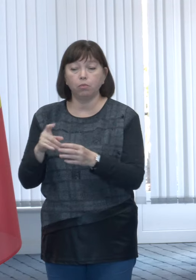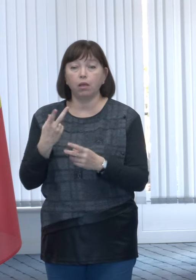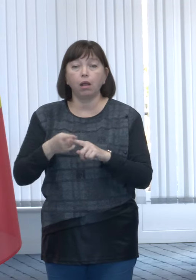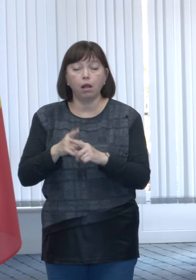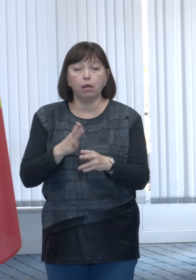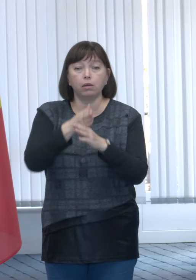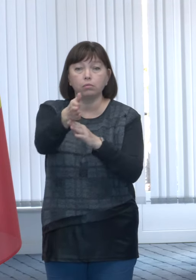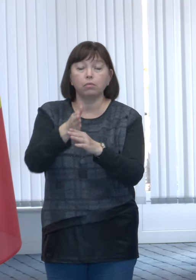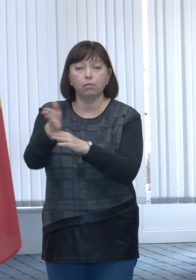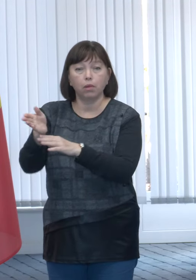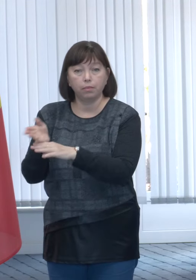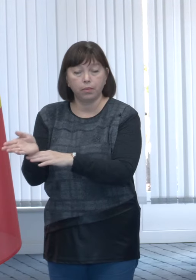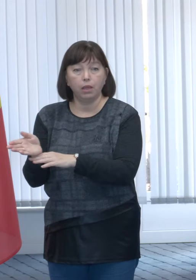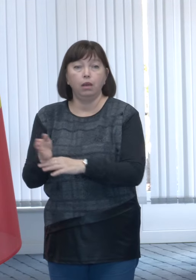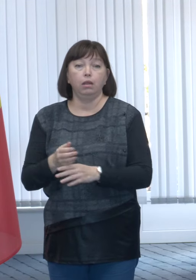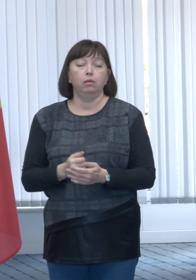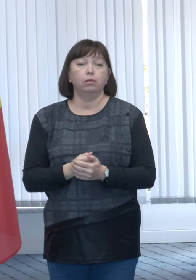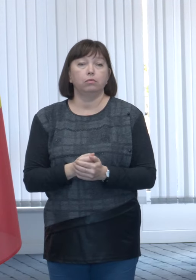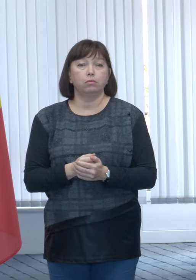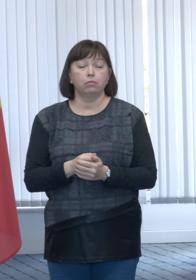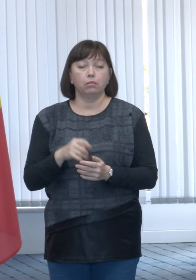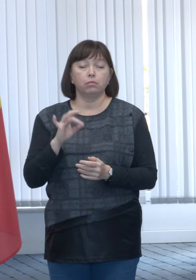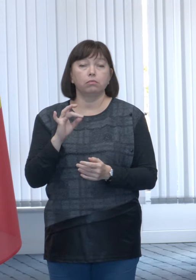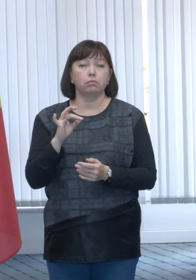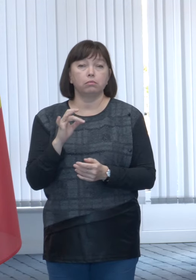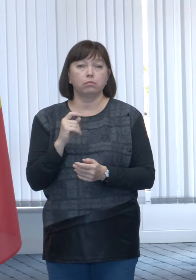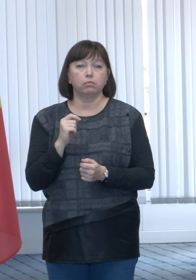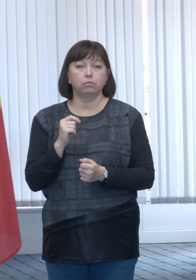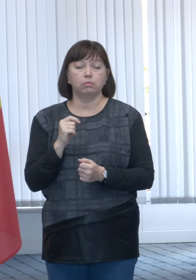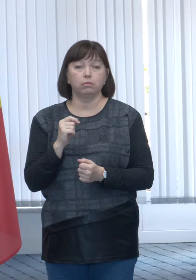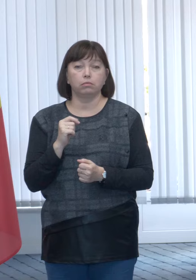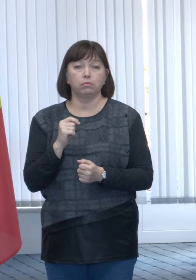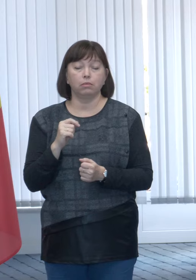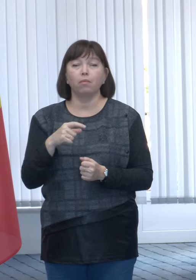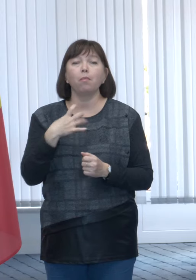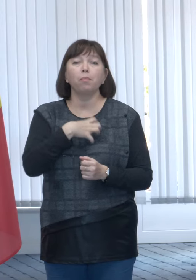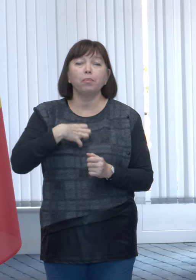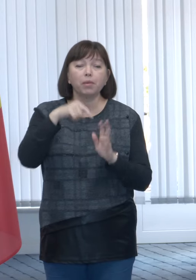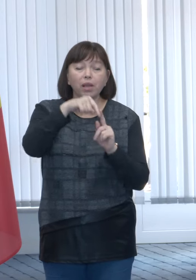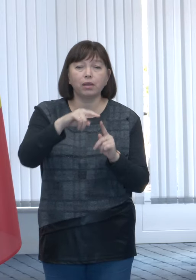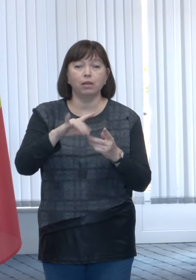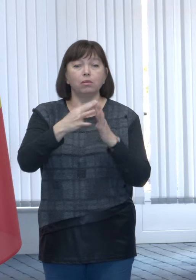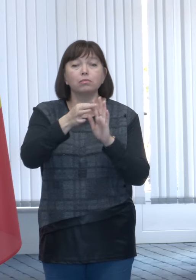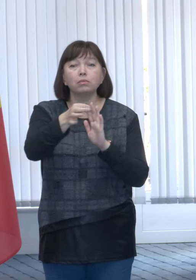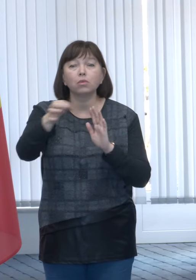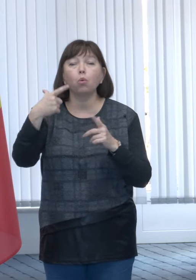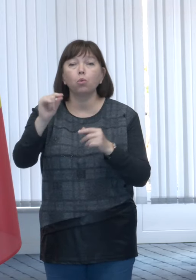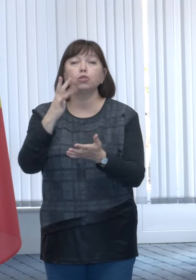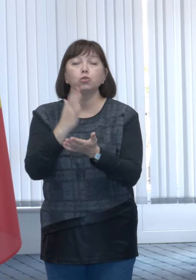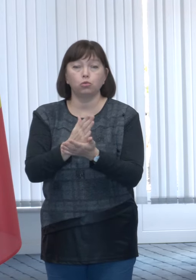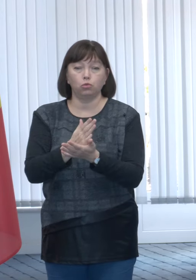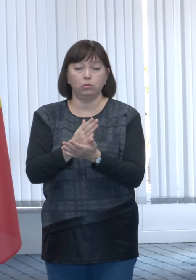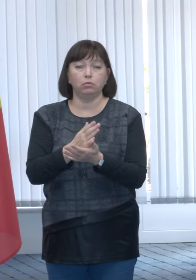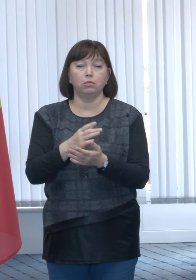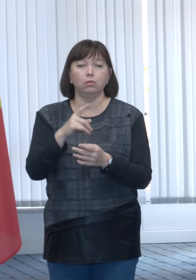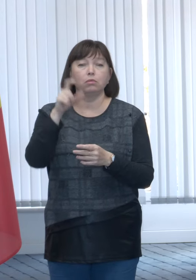se vor deplasa în primăriile, în locațiile acolo unde există un